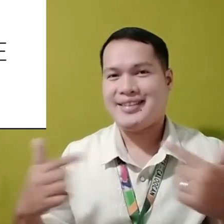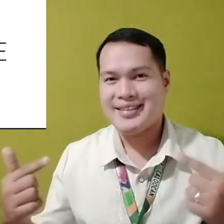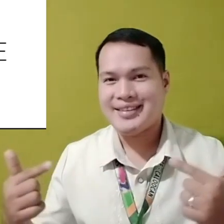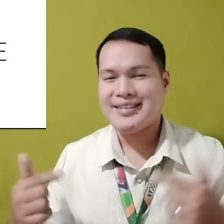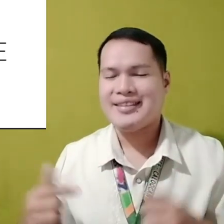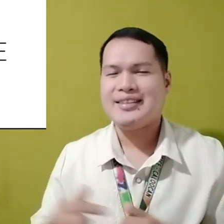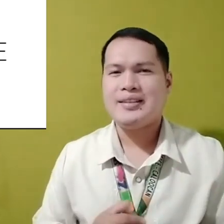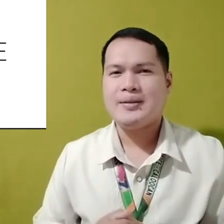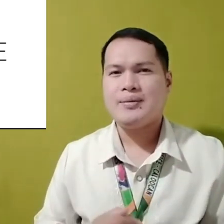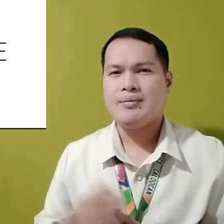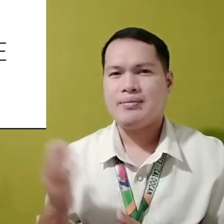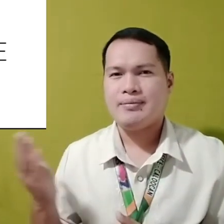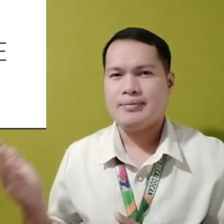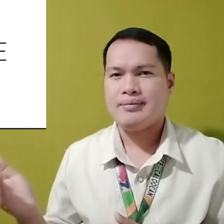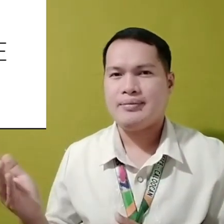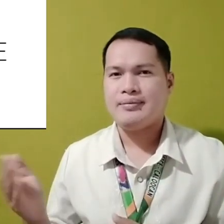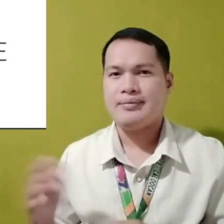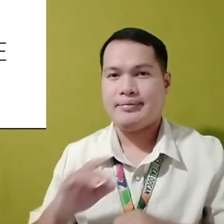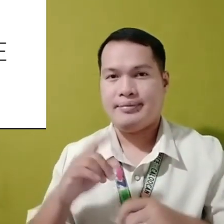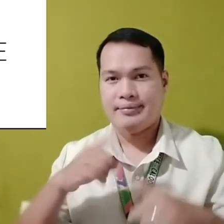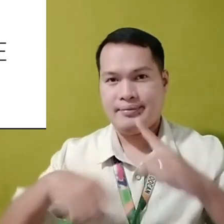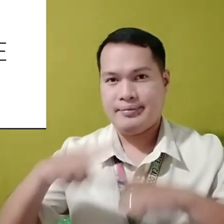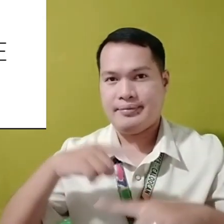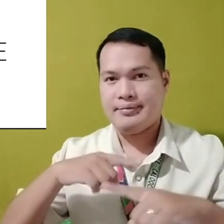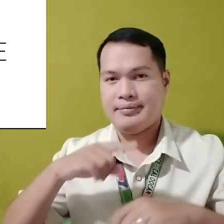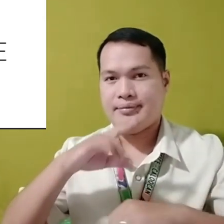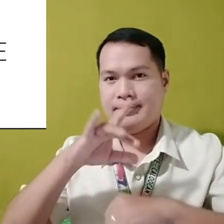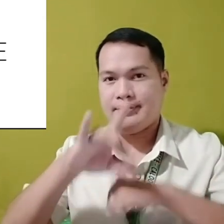Little Spear in Sign Language ay